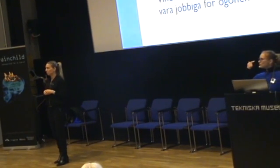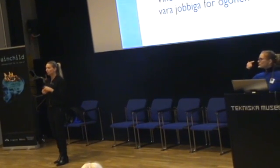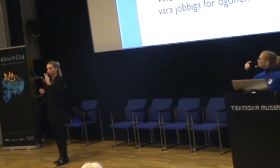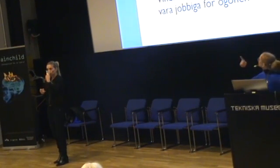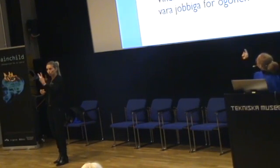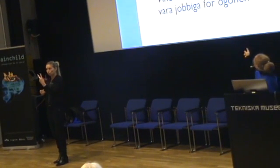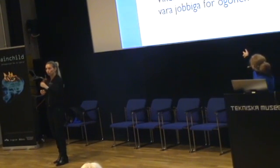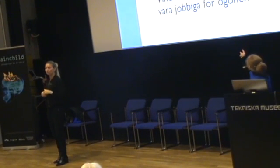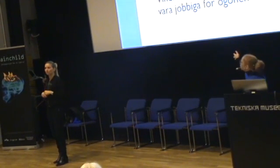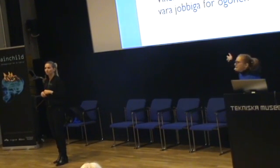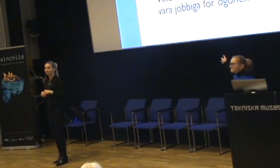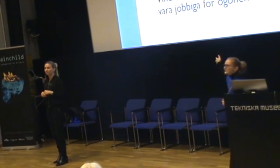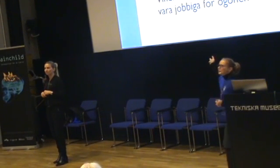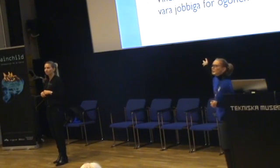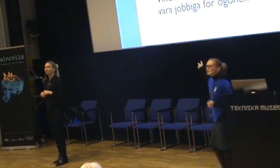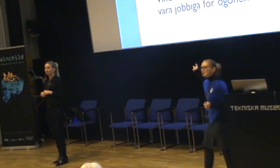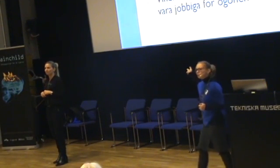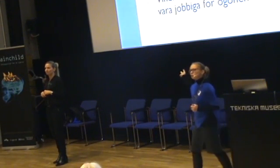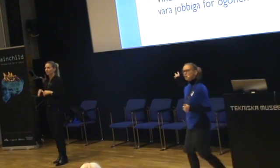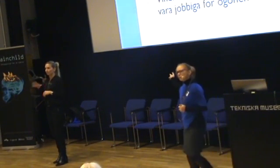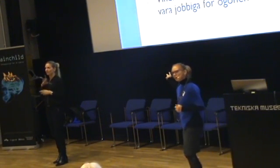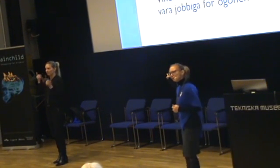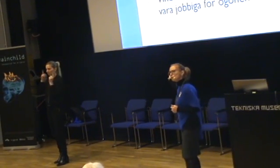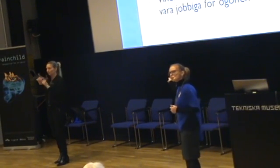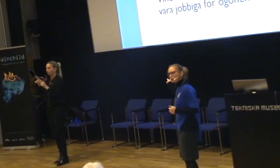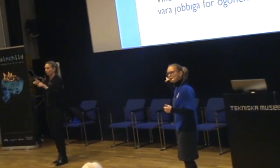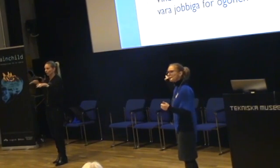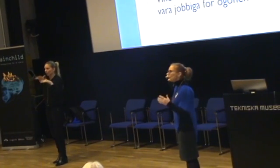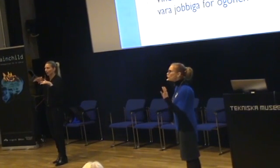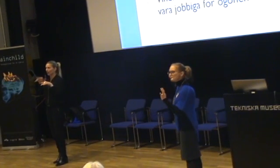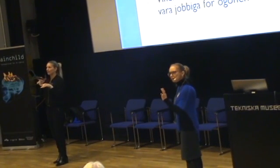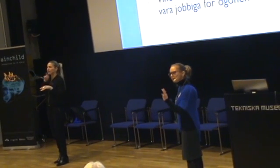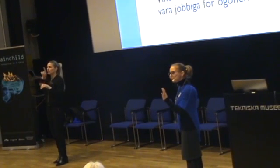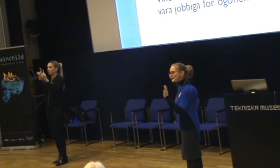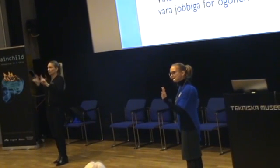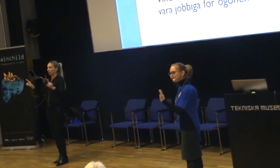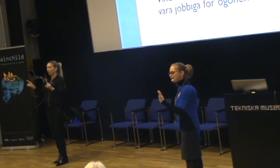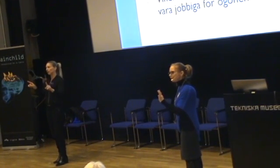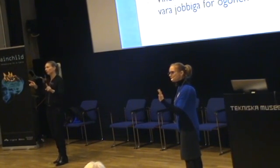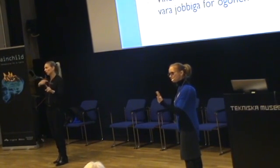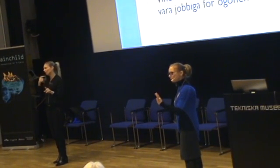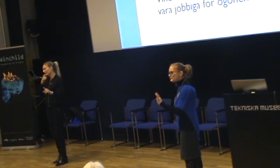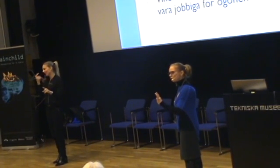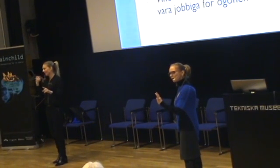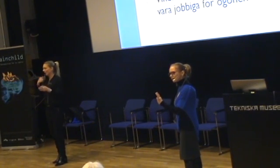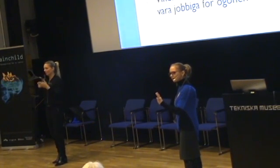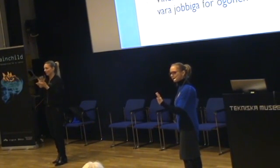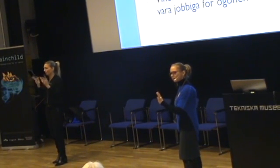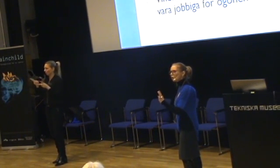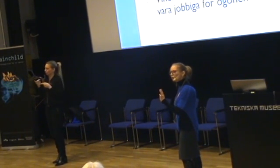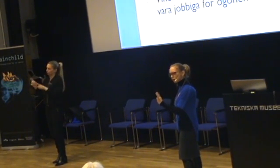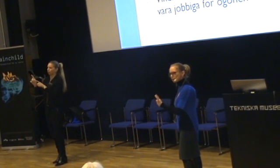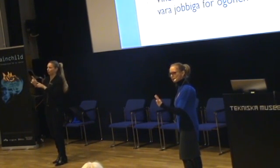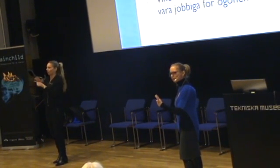Synen. Det finns människor som reagerar på att en ljusstake. Nu skrattade jag menar inte det som någon sorts överlägset